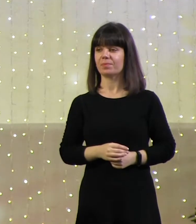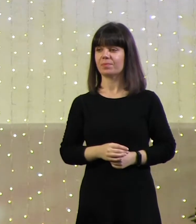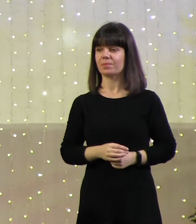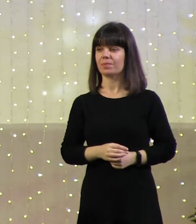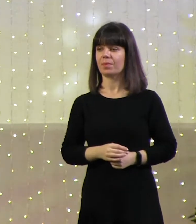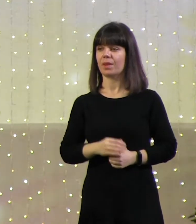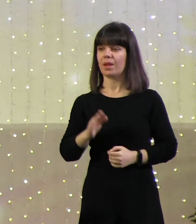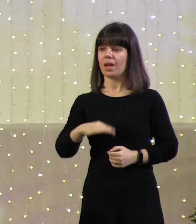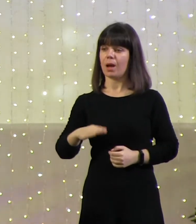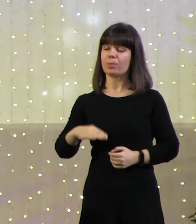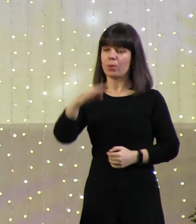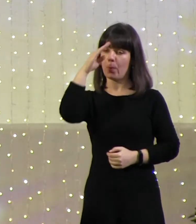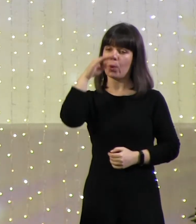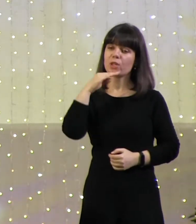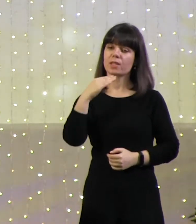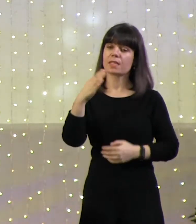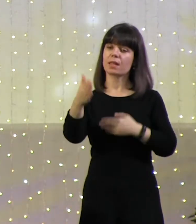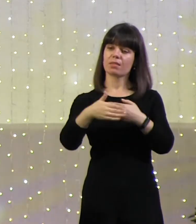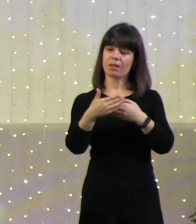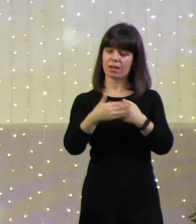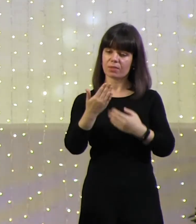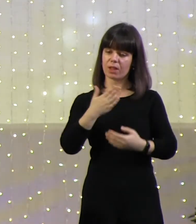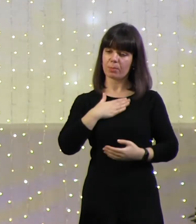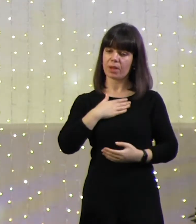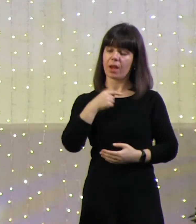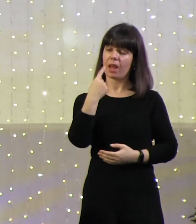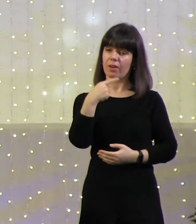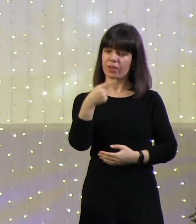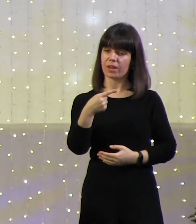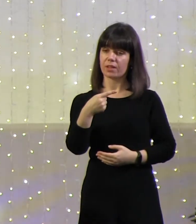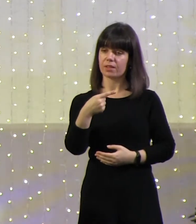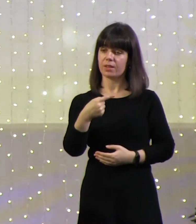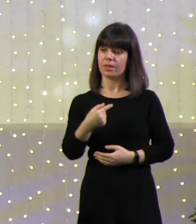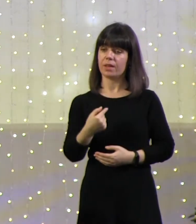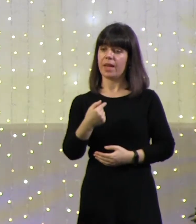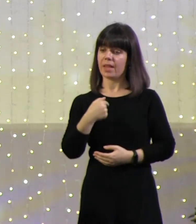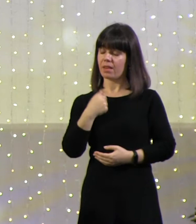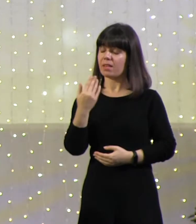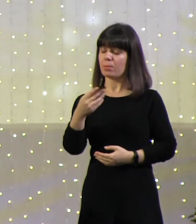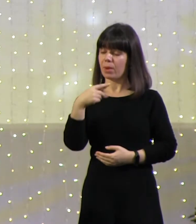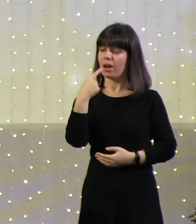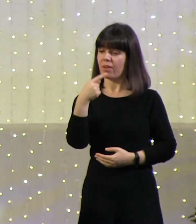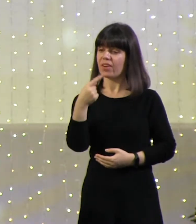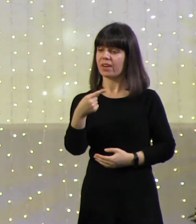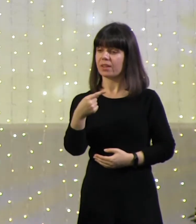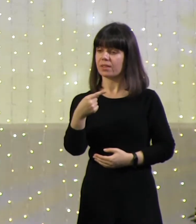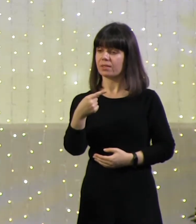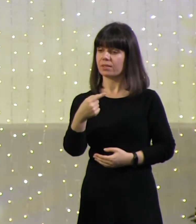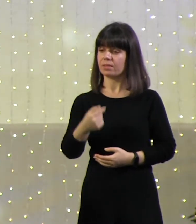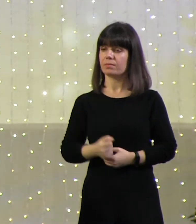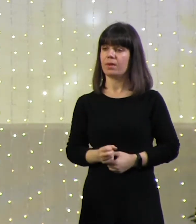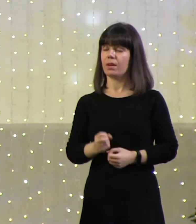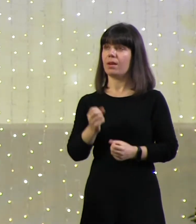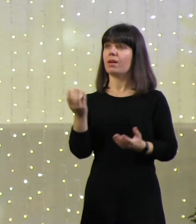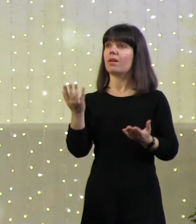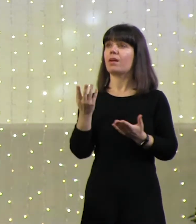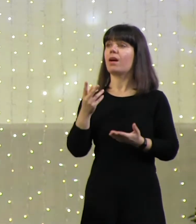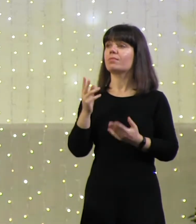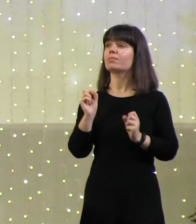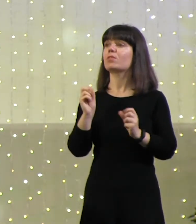Потом он меня наказывал и говорил, я же тебе говорил. Я спрашивал, когда?